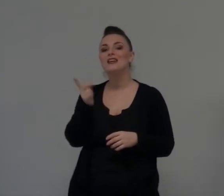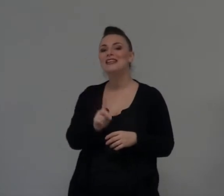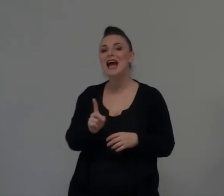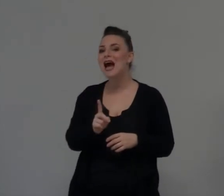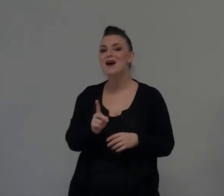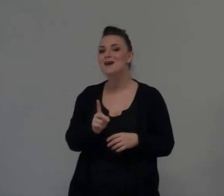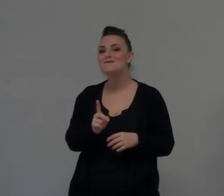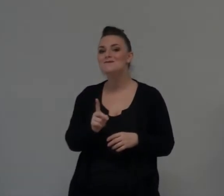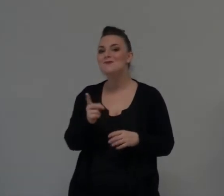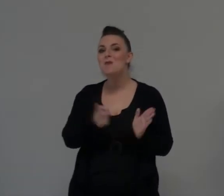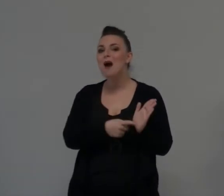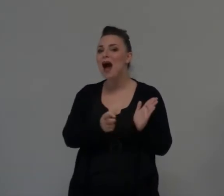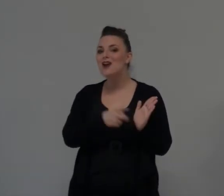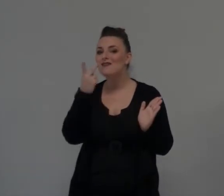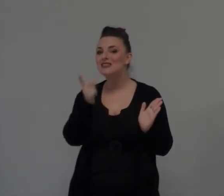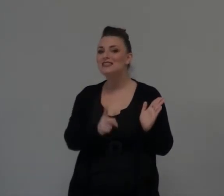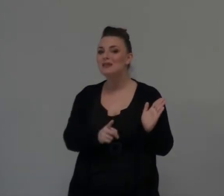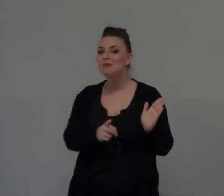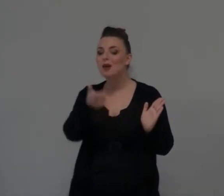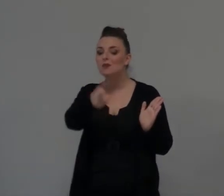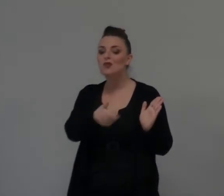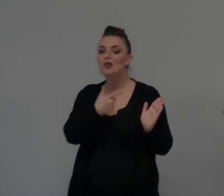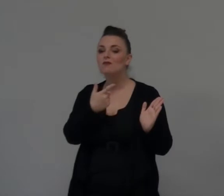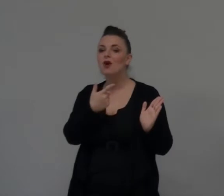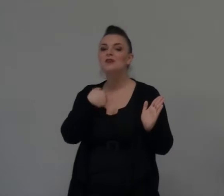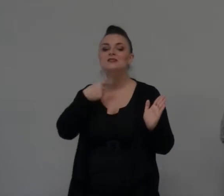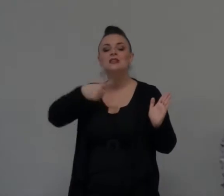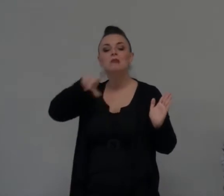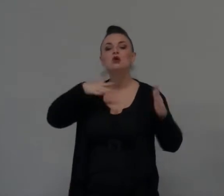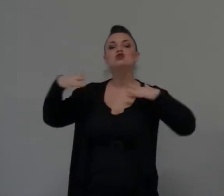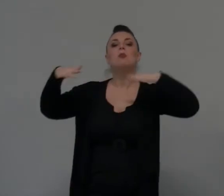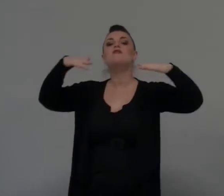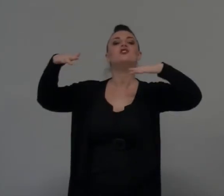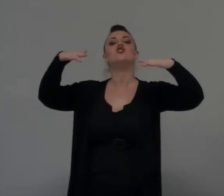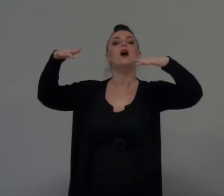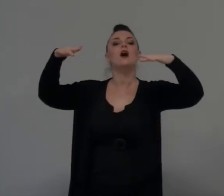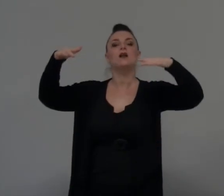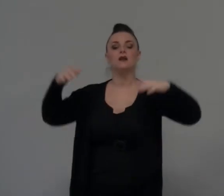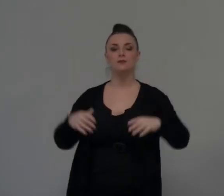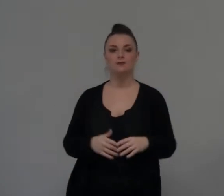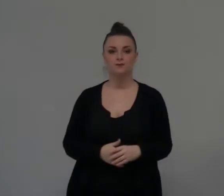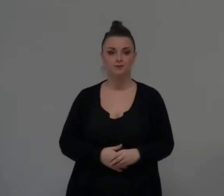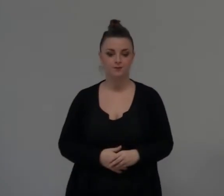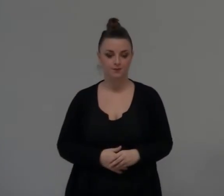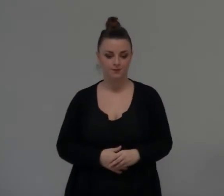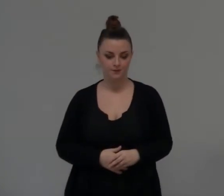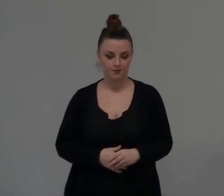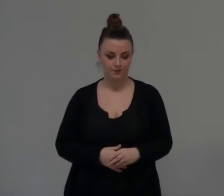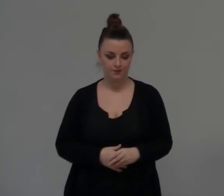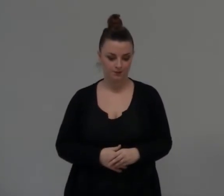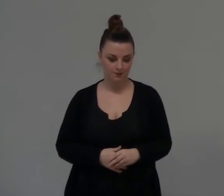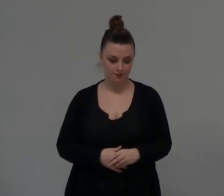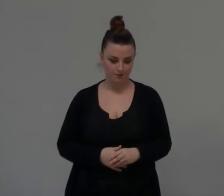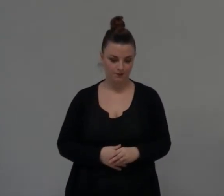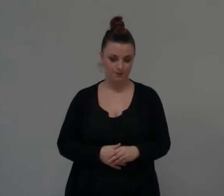la mano visibile, la provvidenza di Dio Che sta guidando la tua vita piano piano Più volte